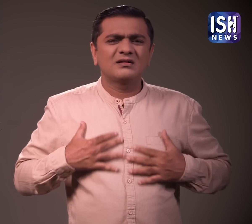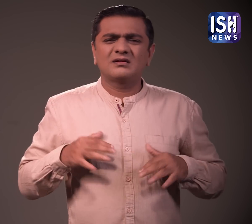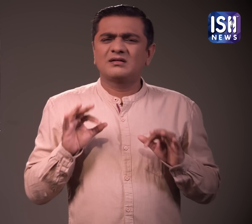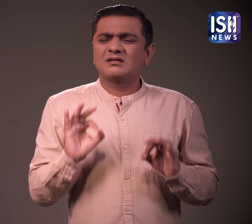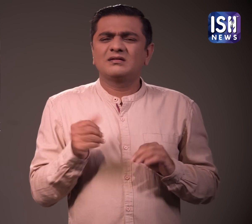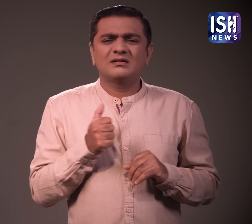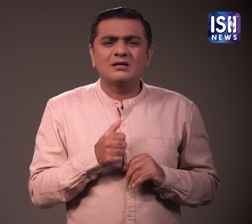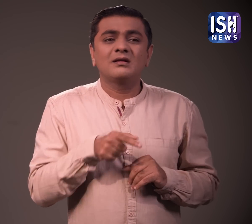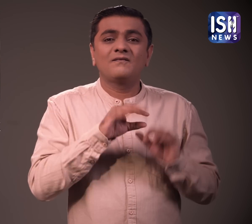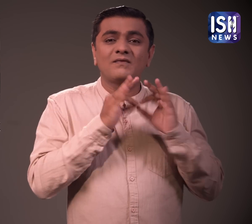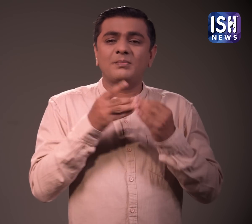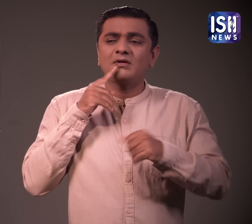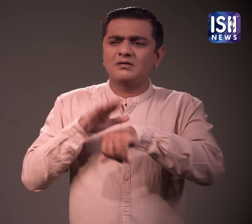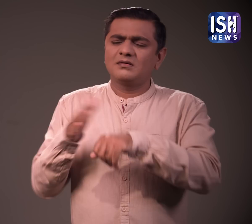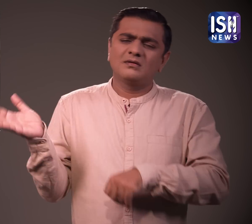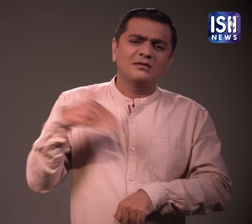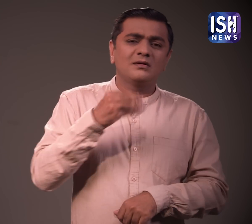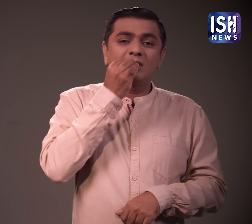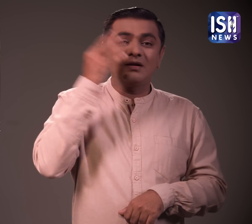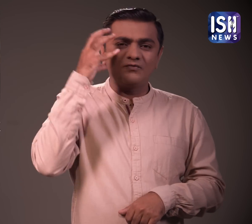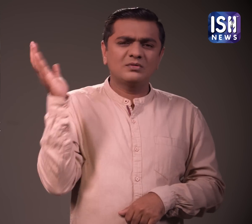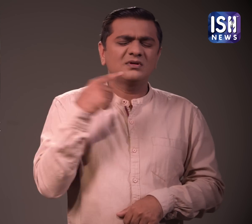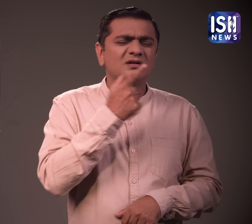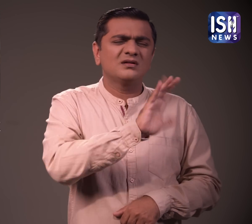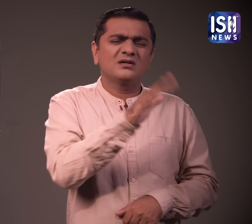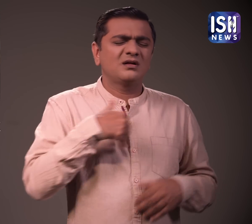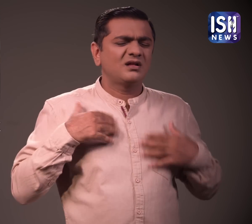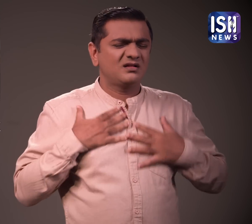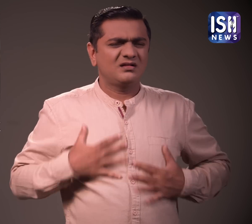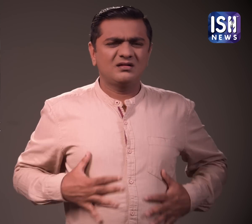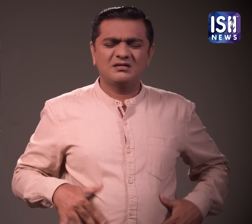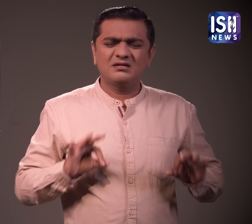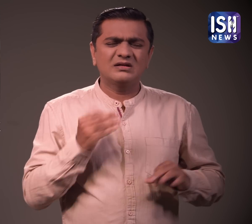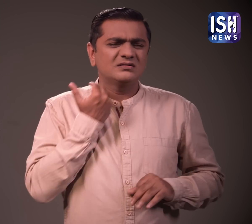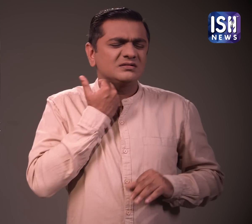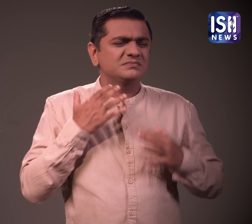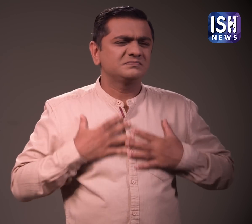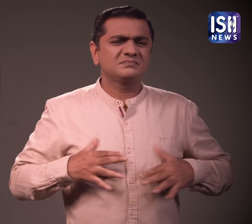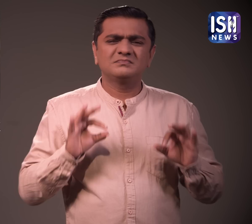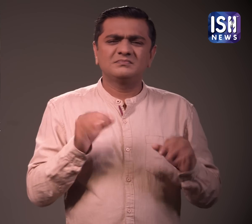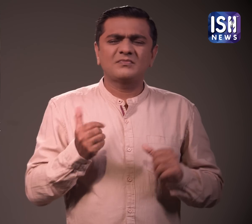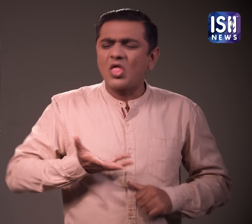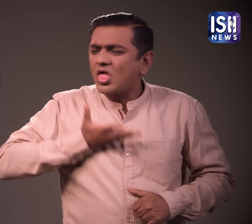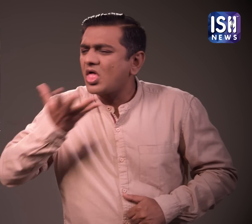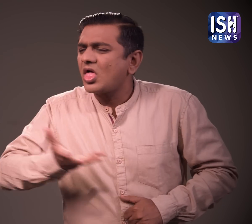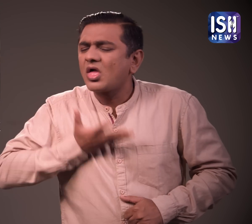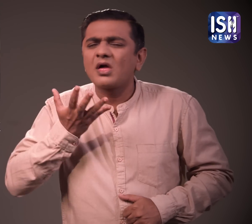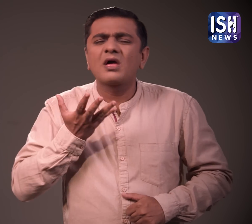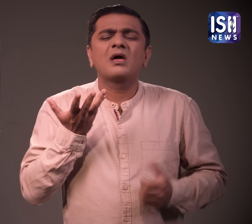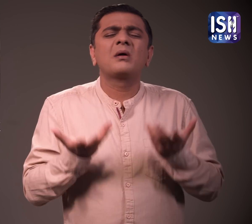उसके परिवार ने उसे लंच के लिए बुलाया लेकिन उसने कहा कि उसे ठीक नहीं है